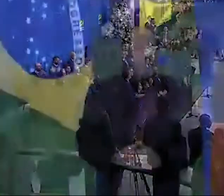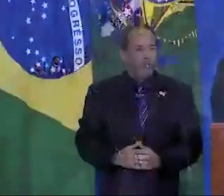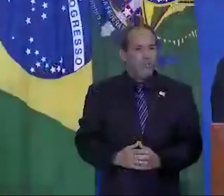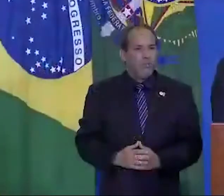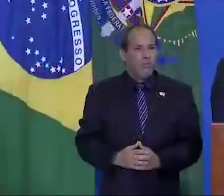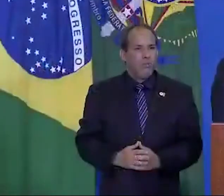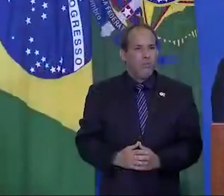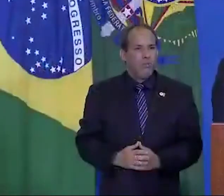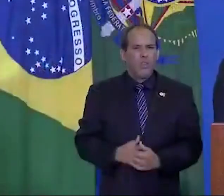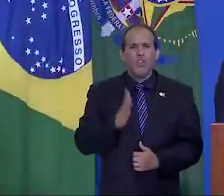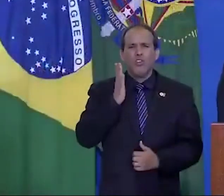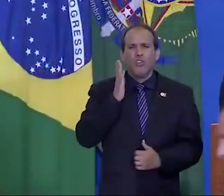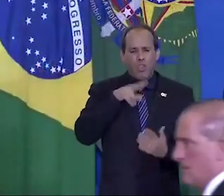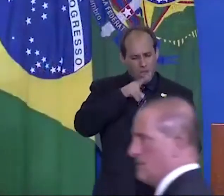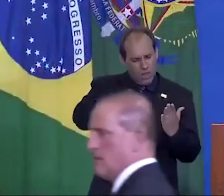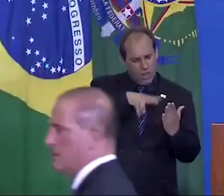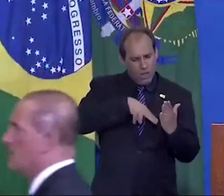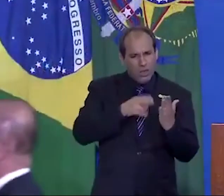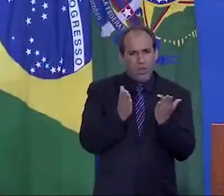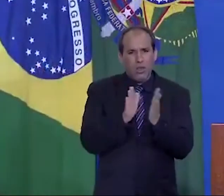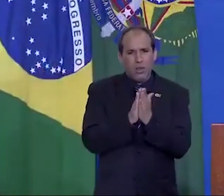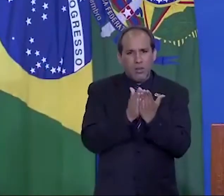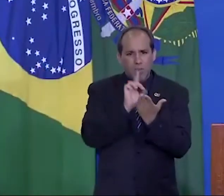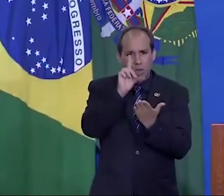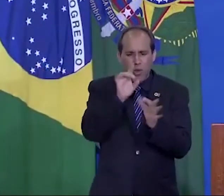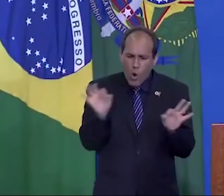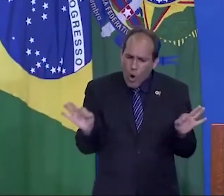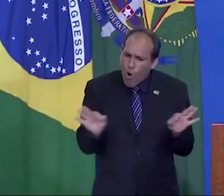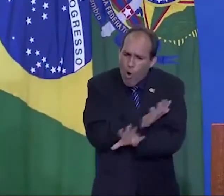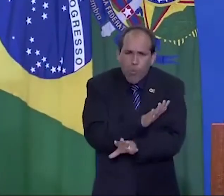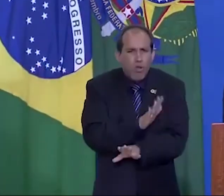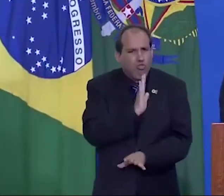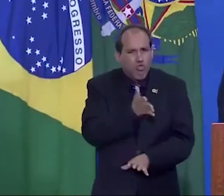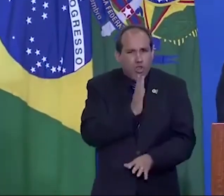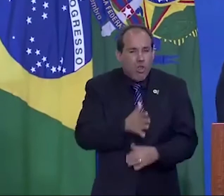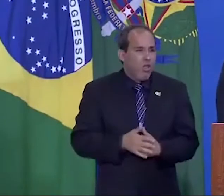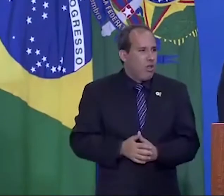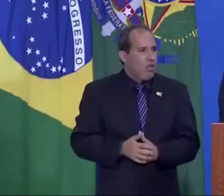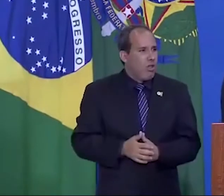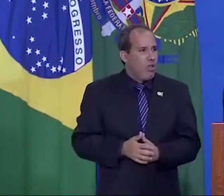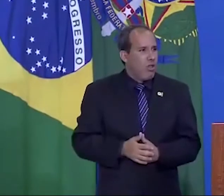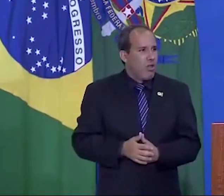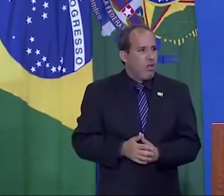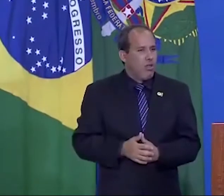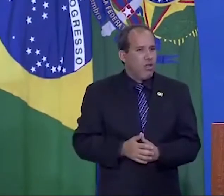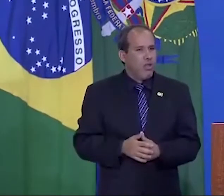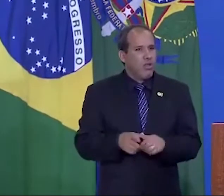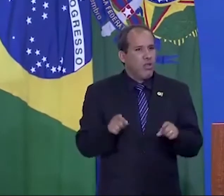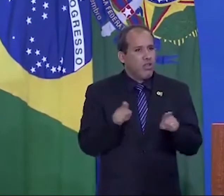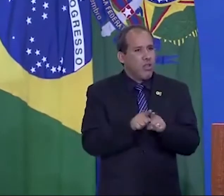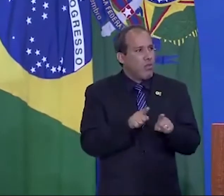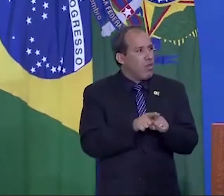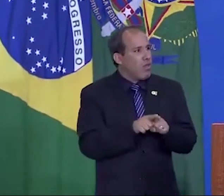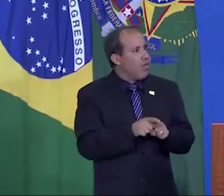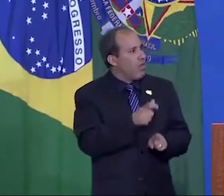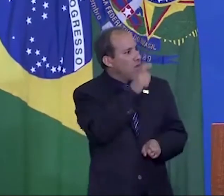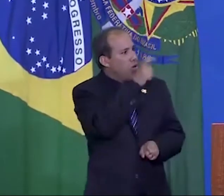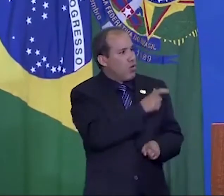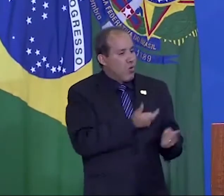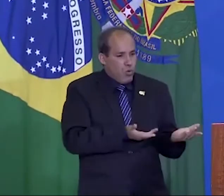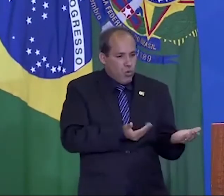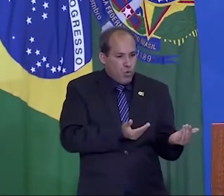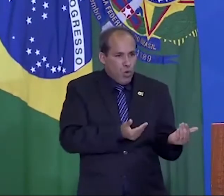Já li a Bíblia por completo. Por coincidência, era um jovem tenente,